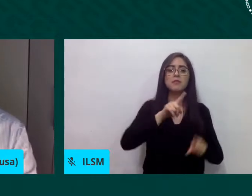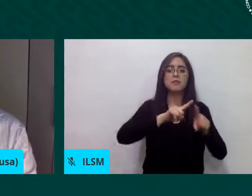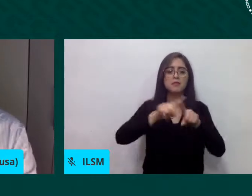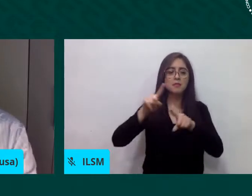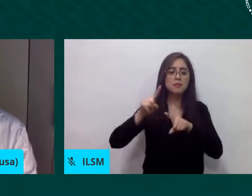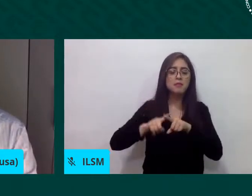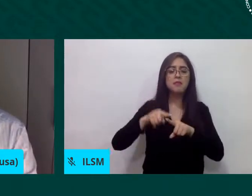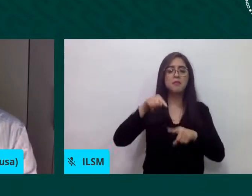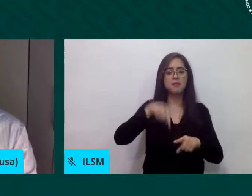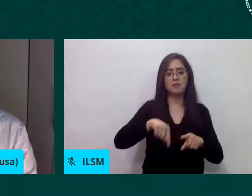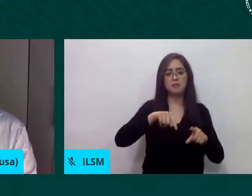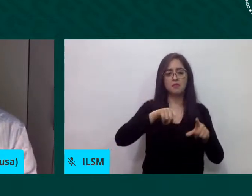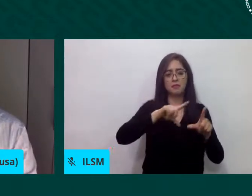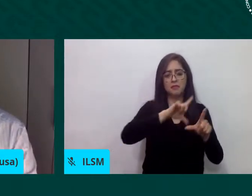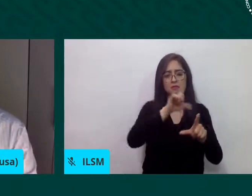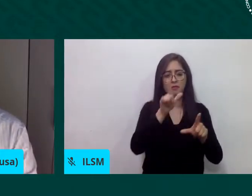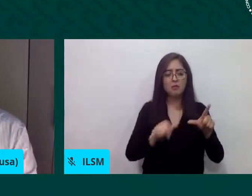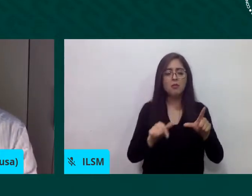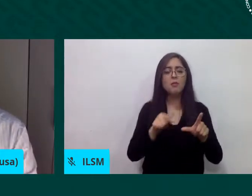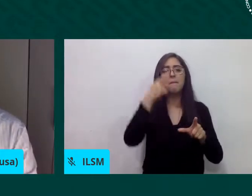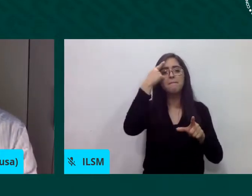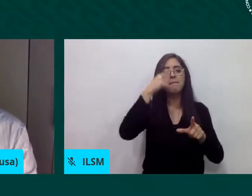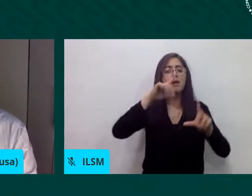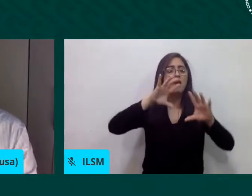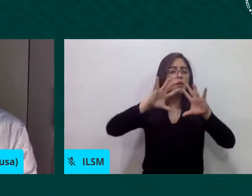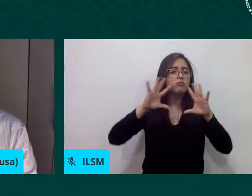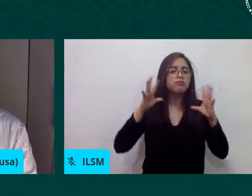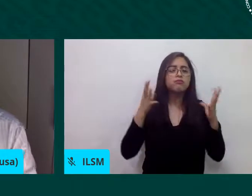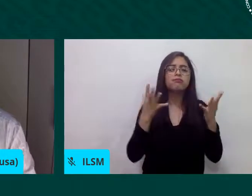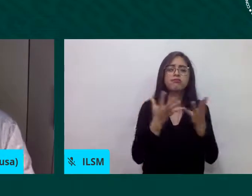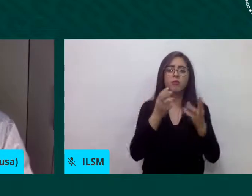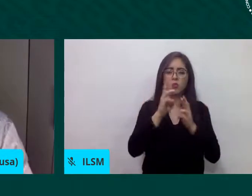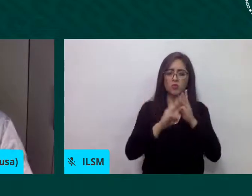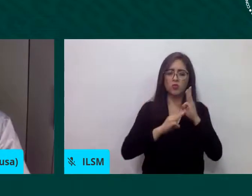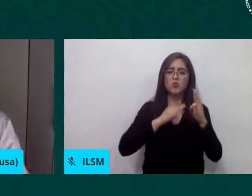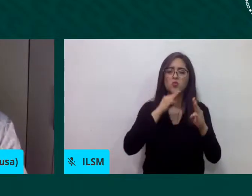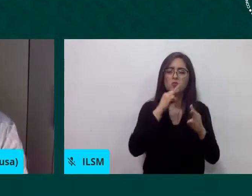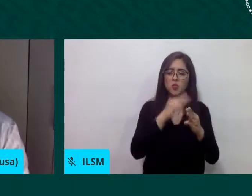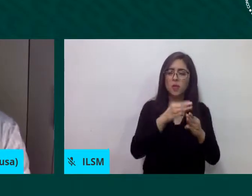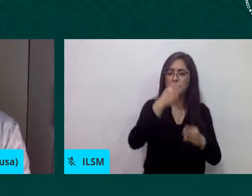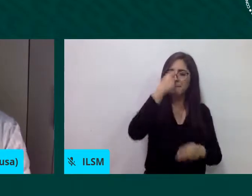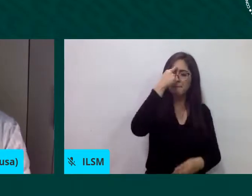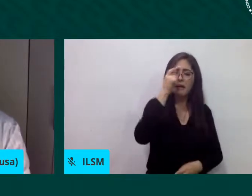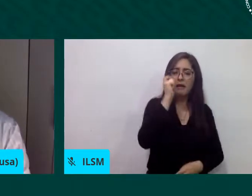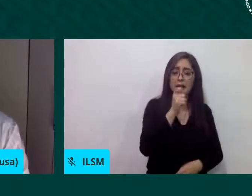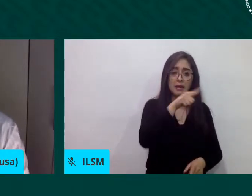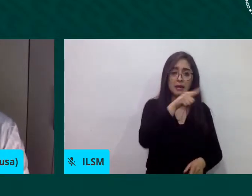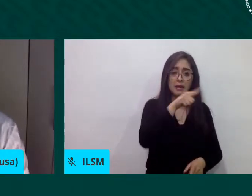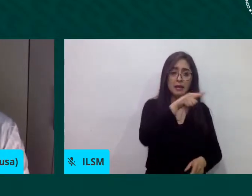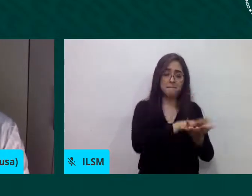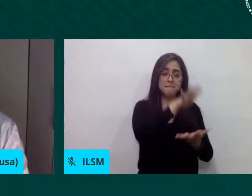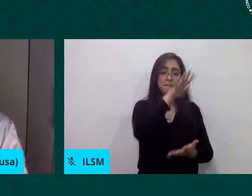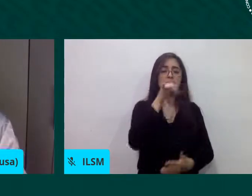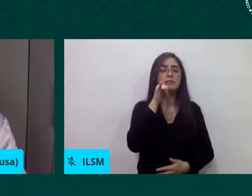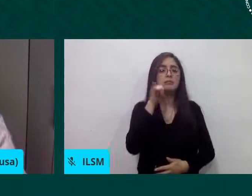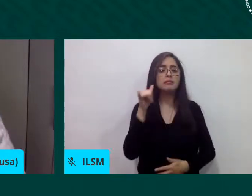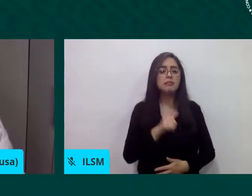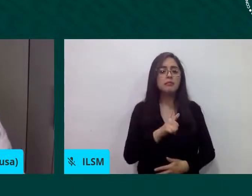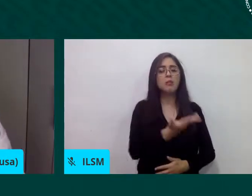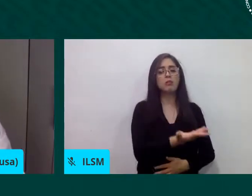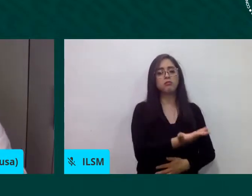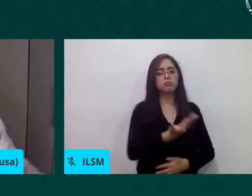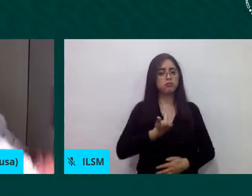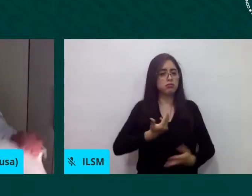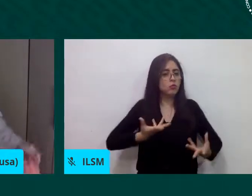global instando al Estado italiano a sumarse a él a través la red de